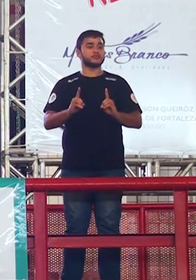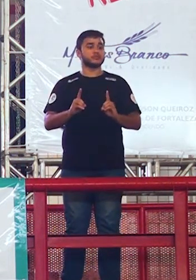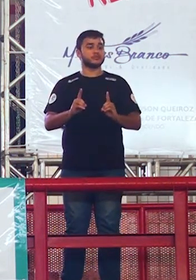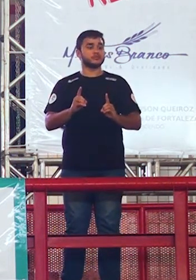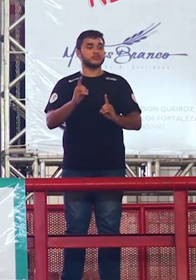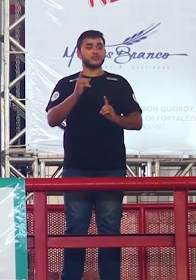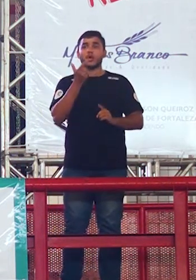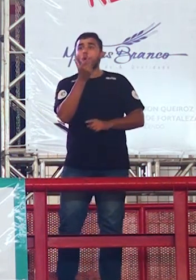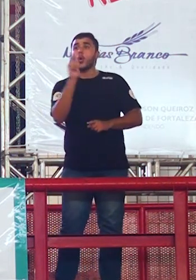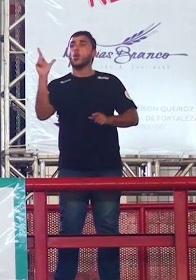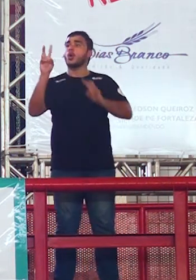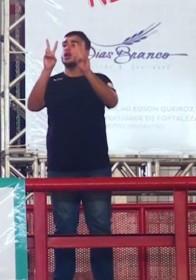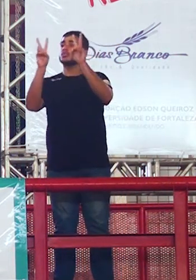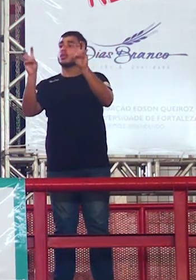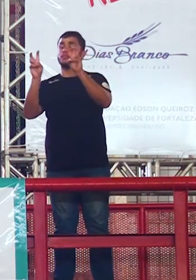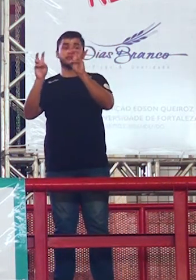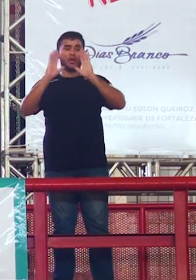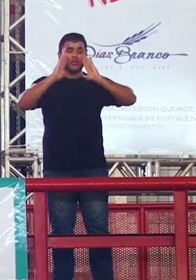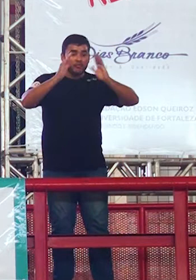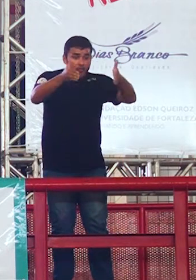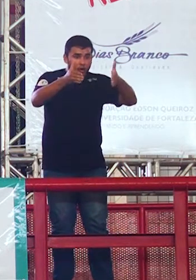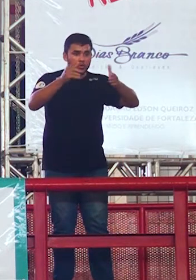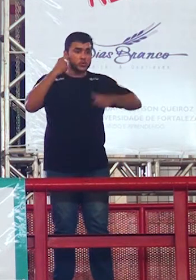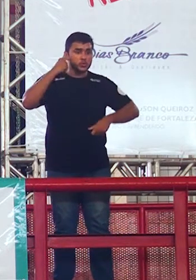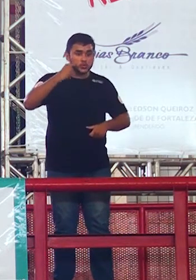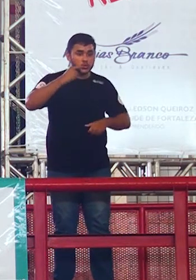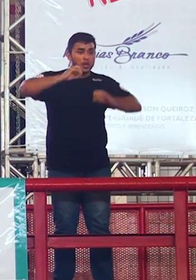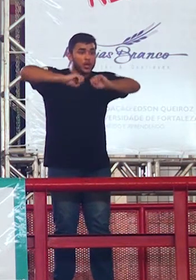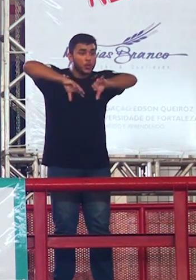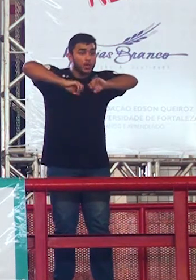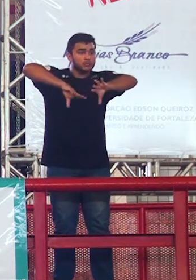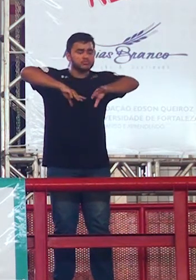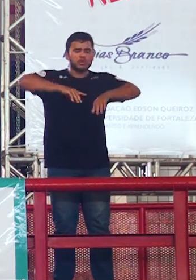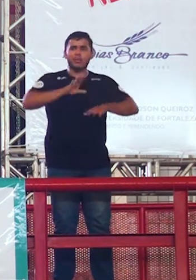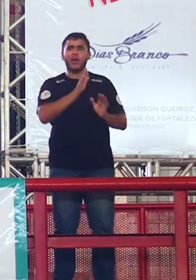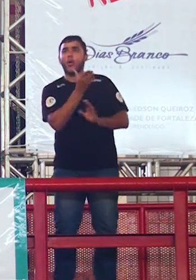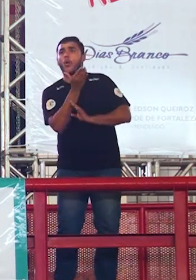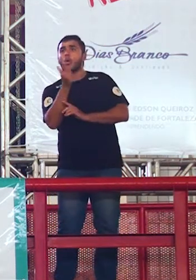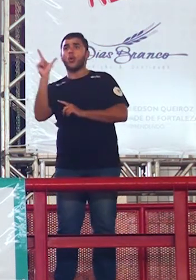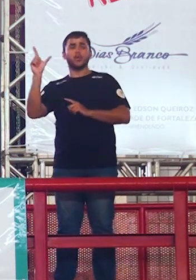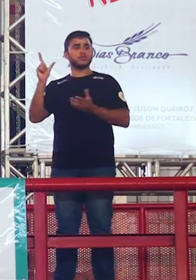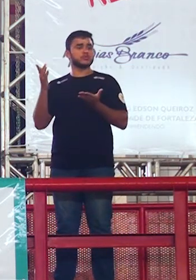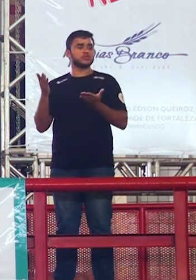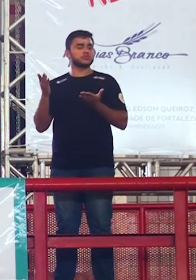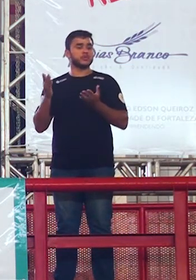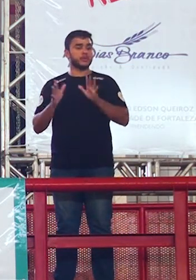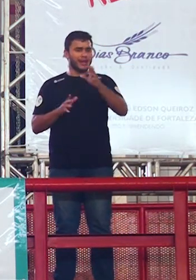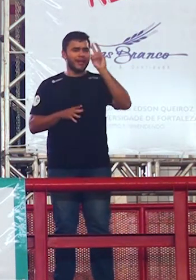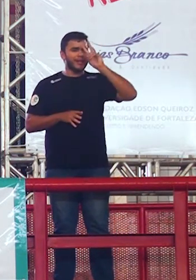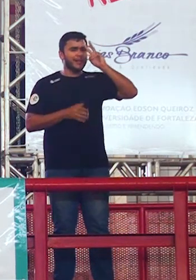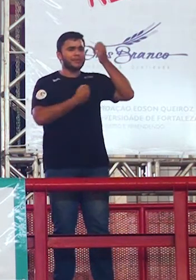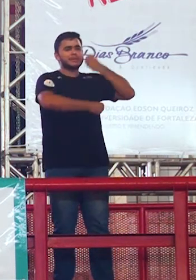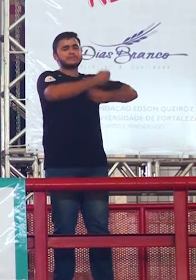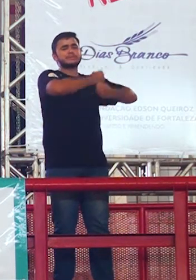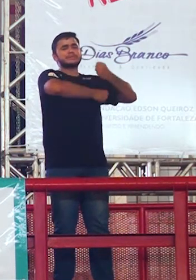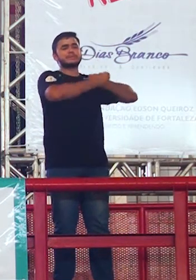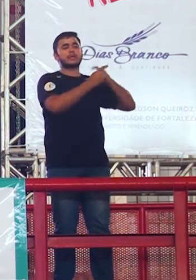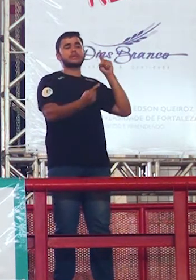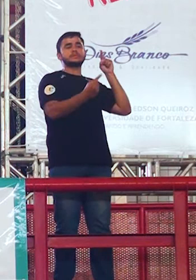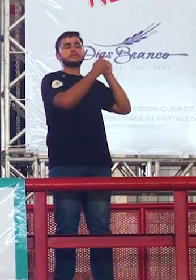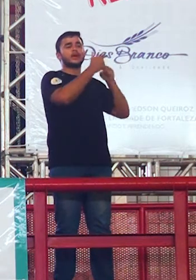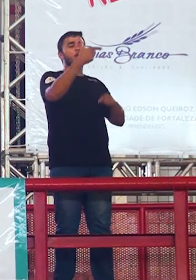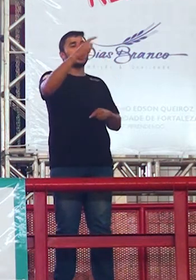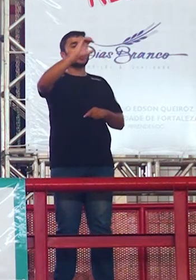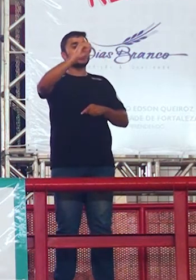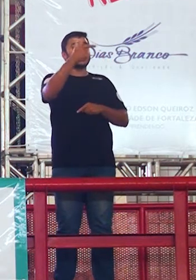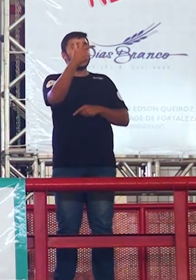parcial galera se em 2014 teve uma discussão sobre propaganda para crianças publicidade infantil